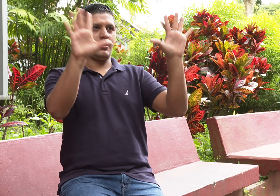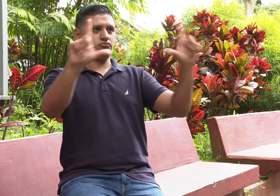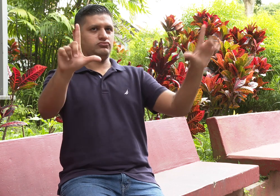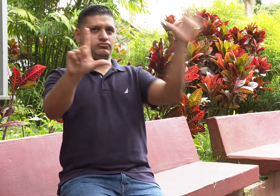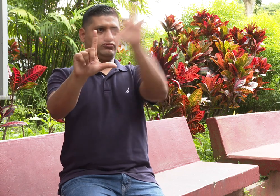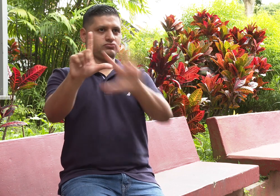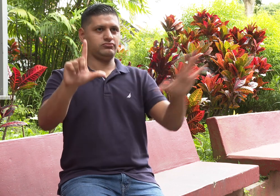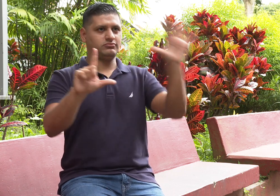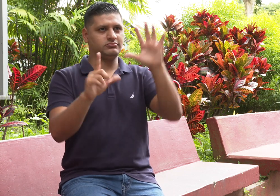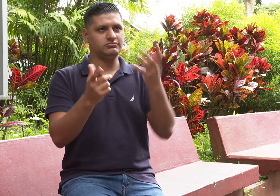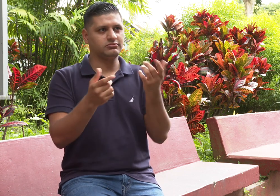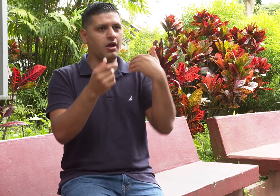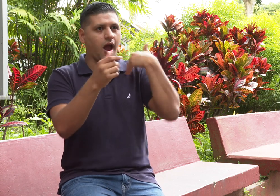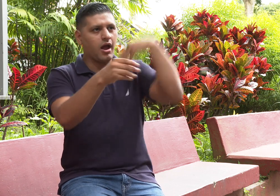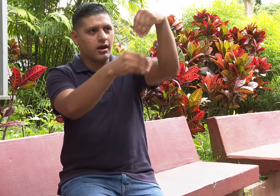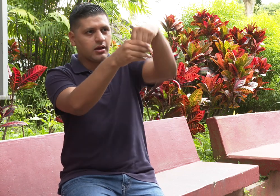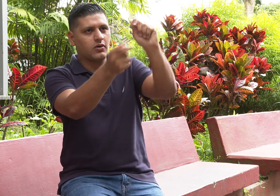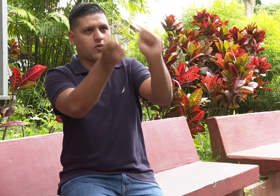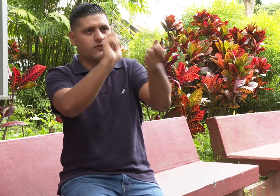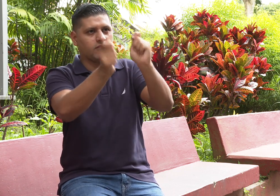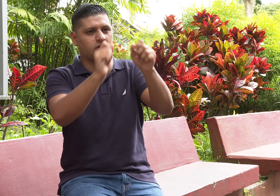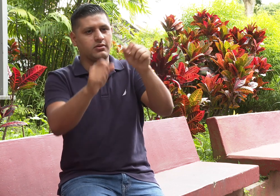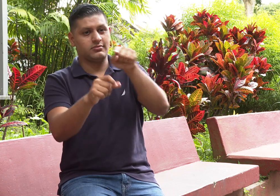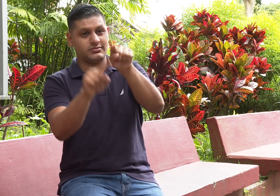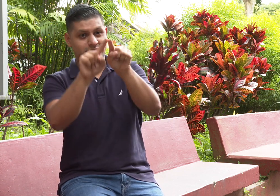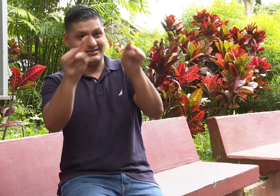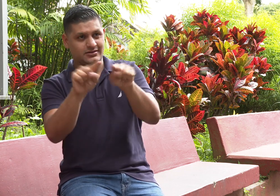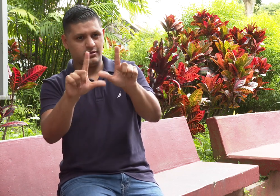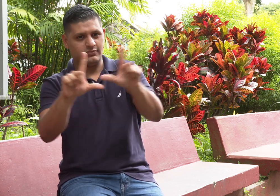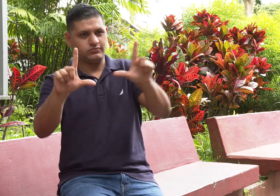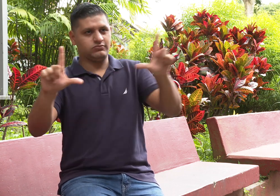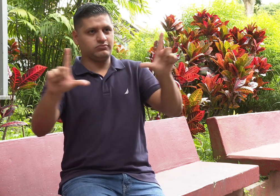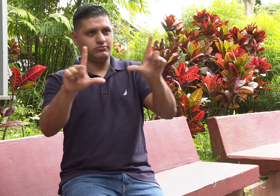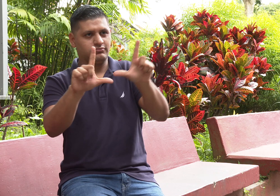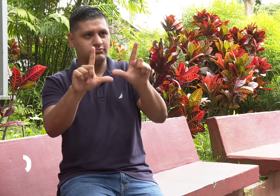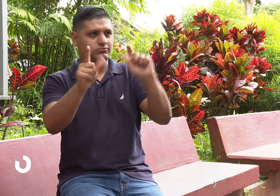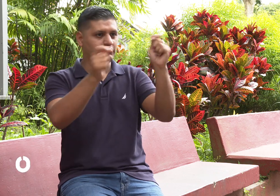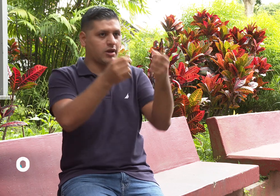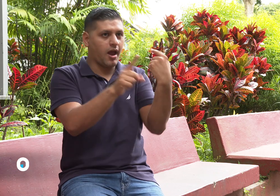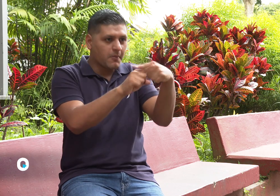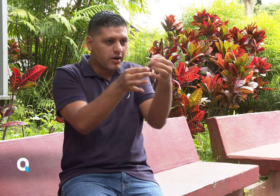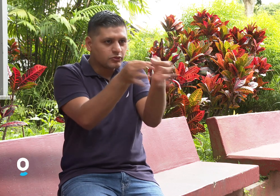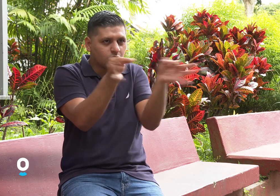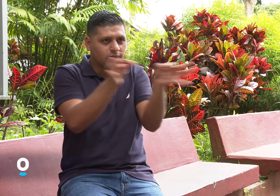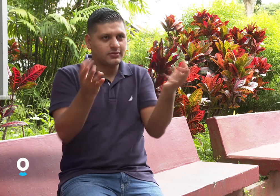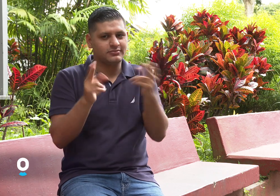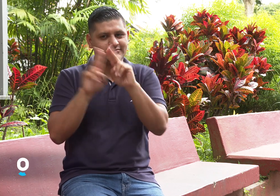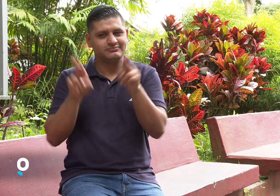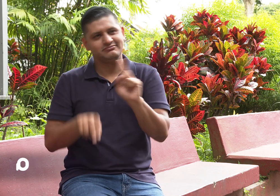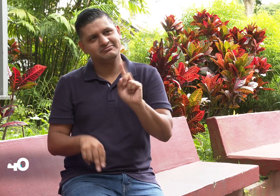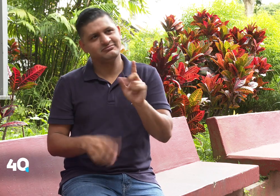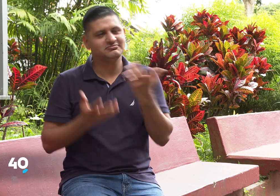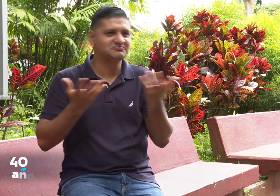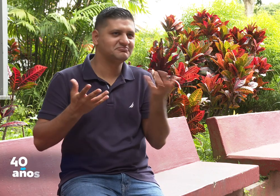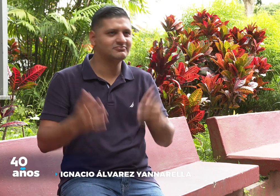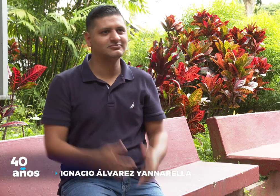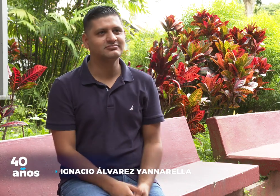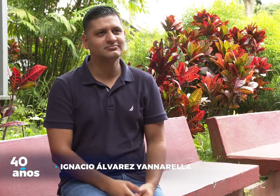más claro. Y puedo inclusive ajustar la parte del intérprete para poderla ver mejor en este sentido, inclusive también si